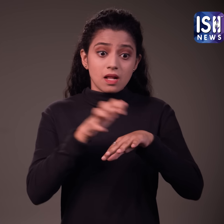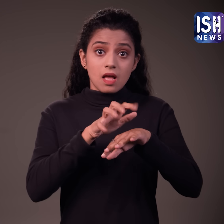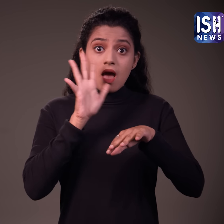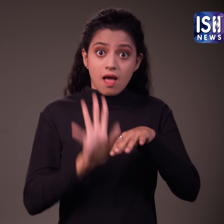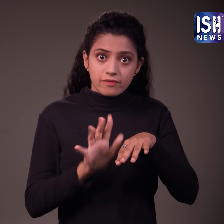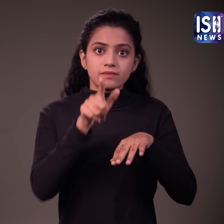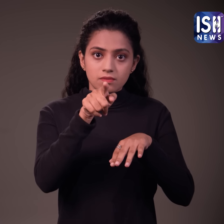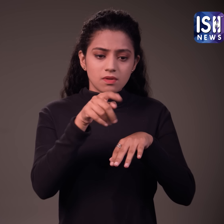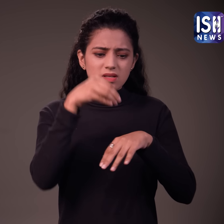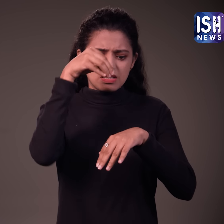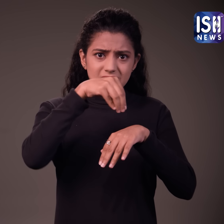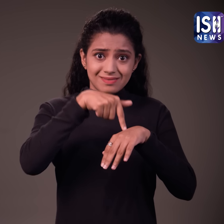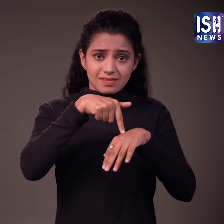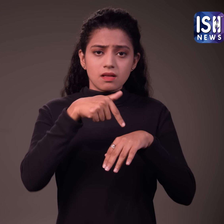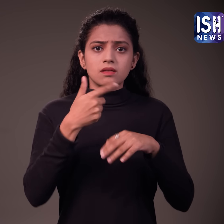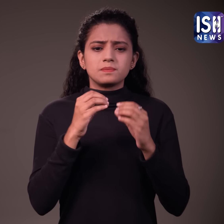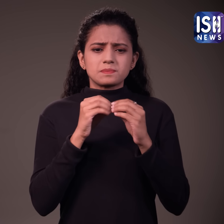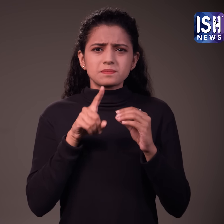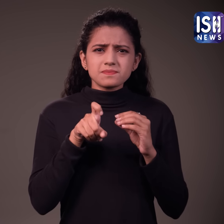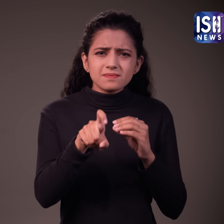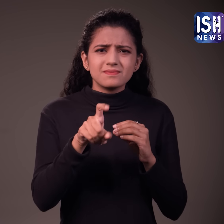से त्वचा पर चटकके का इलाज कर सकते है